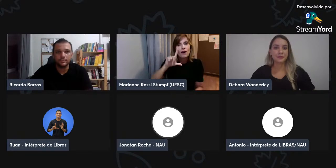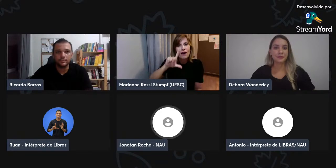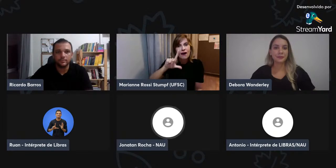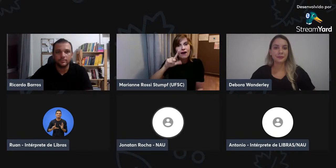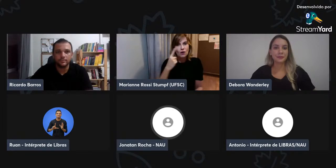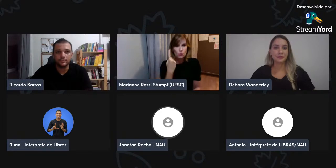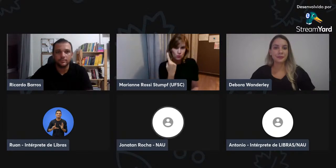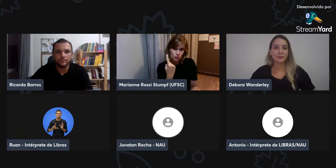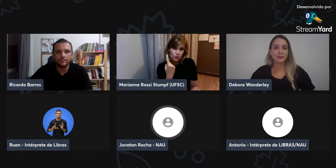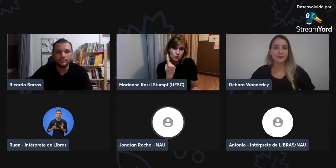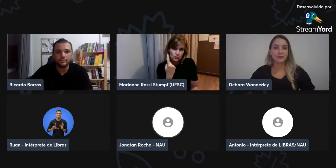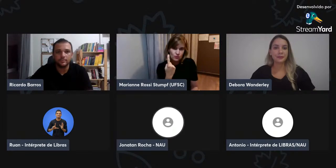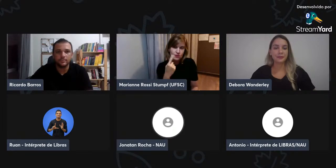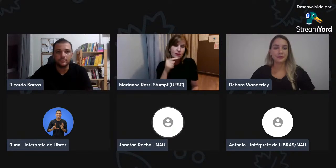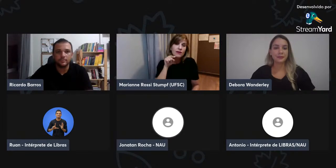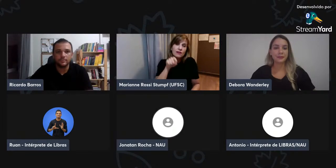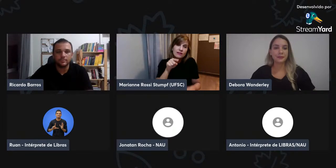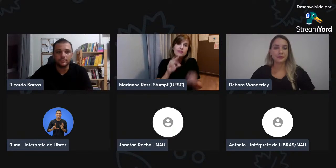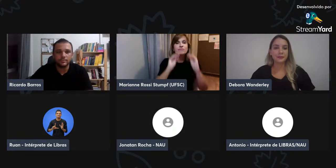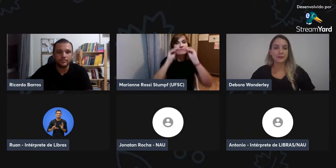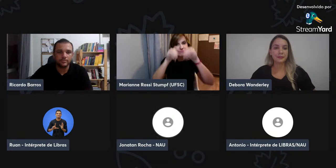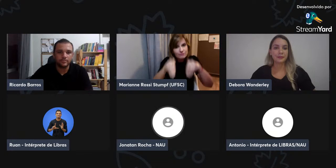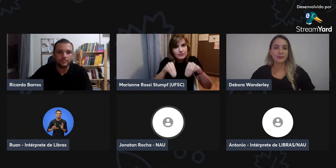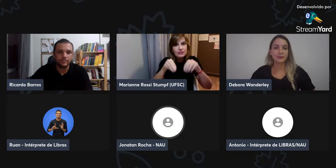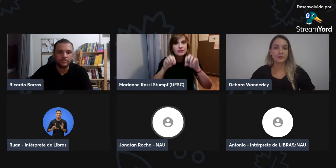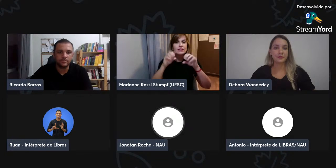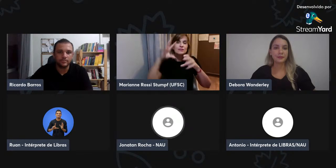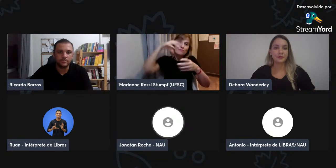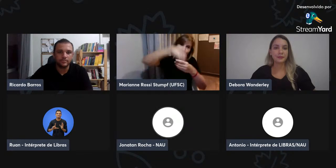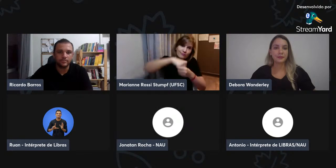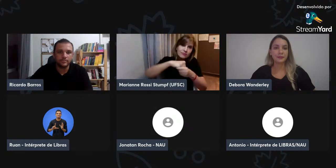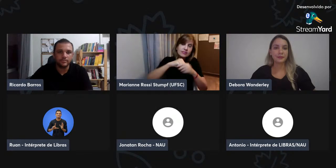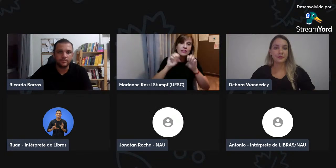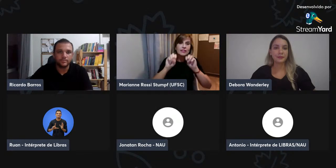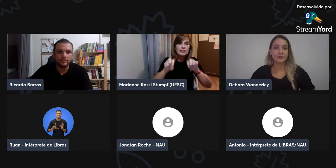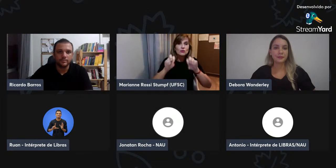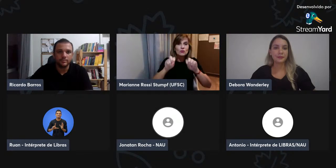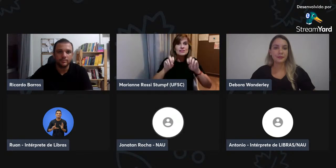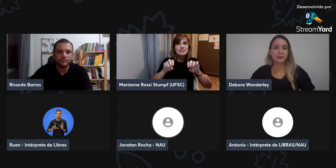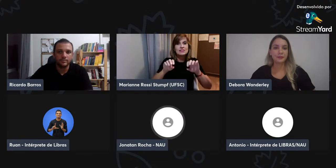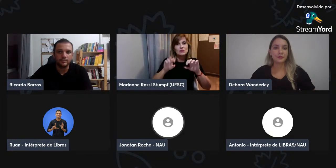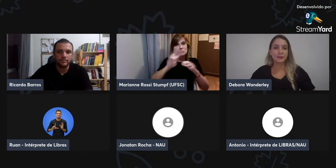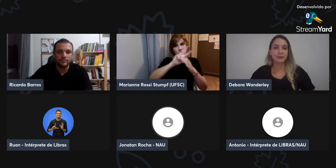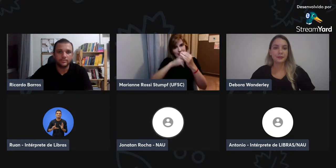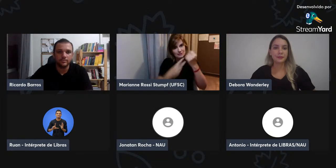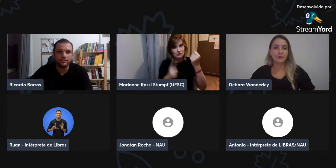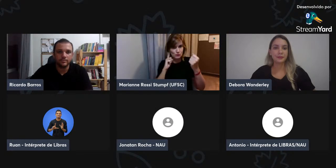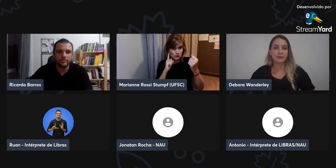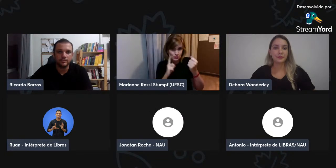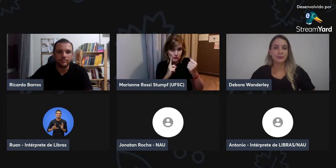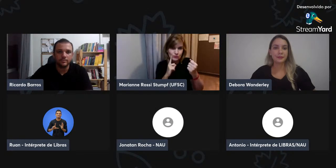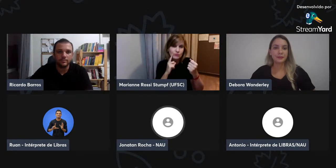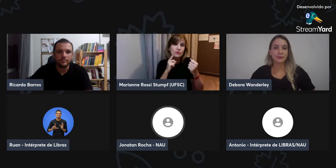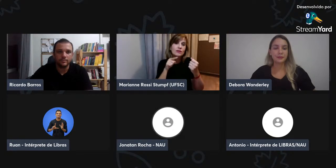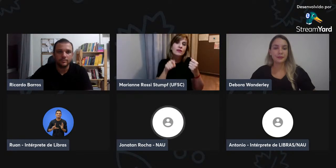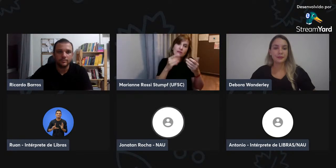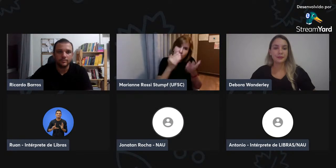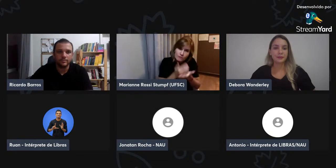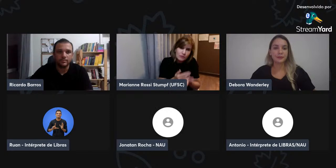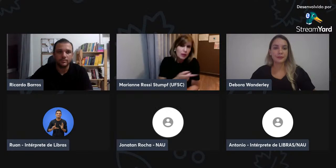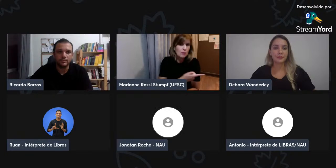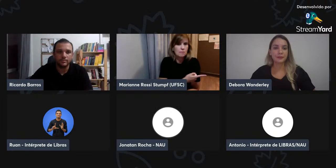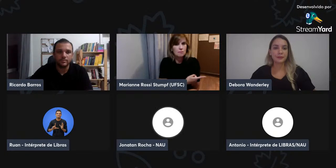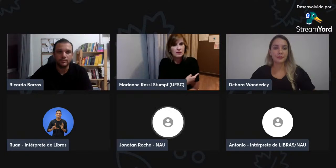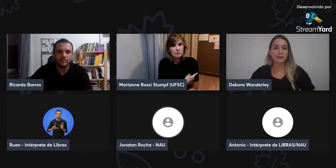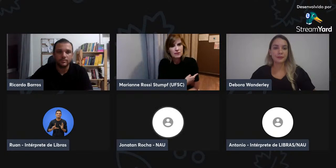currículo da Libras, como L1, então, pode ser incluído no currículo